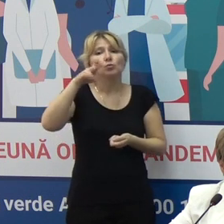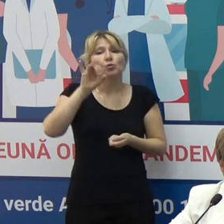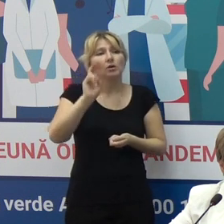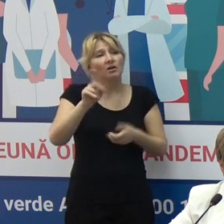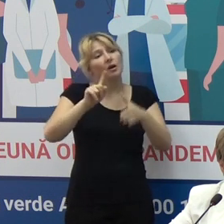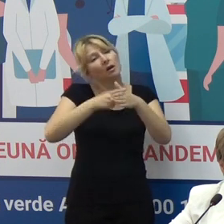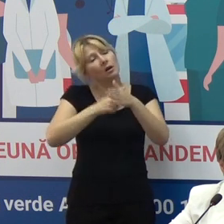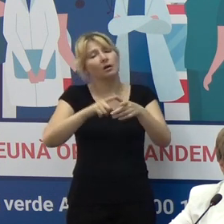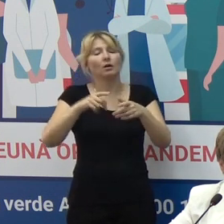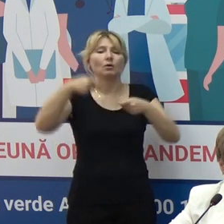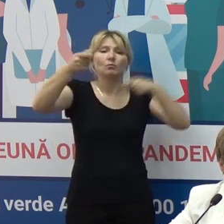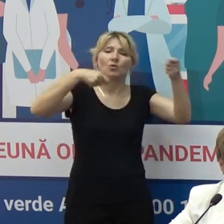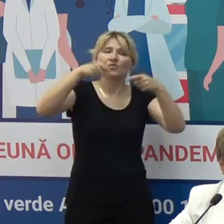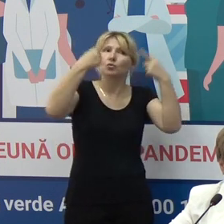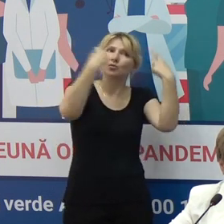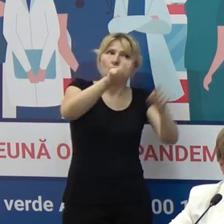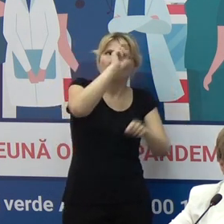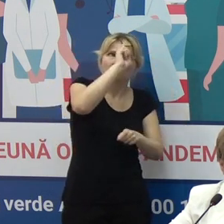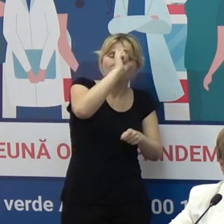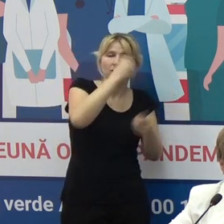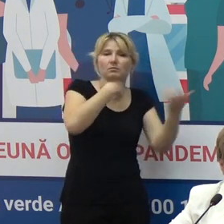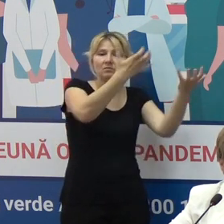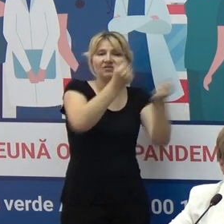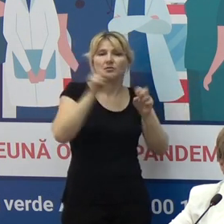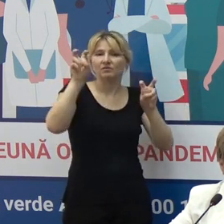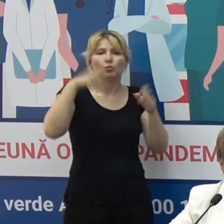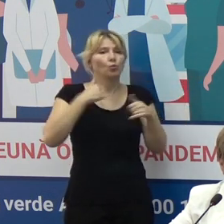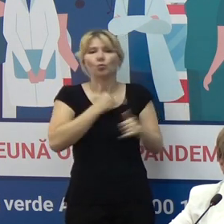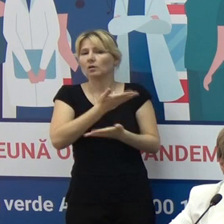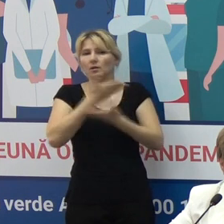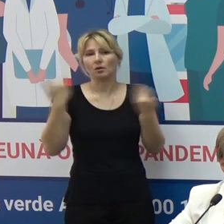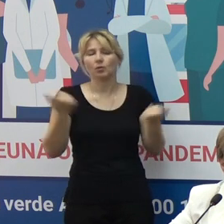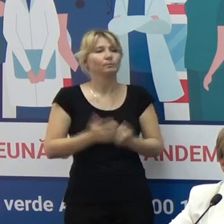sau au discuții cu alți producători pe care, până când timpul de vaccinul, nu au făcut?